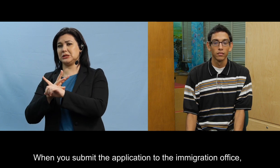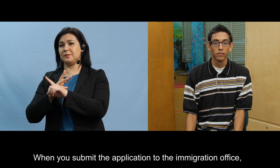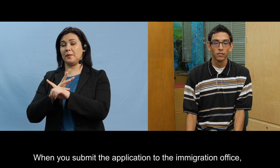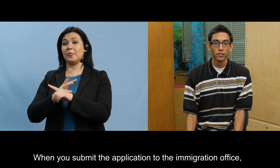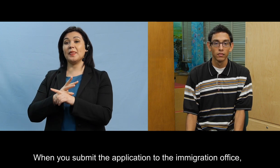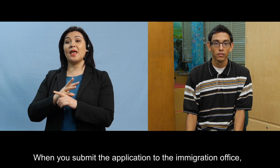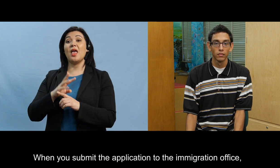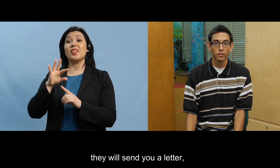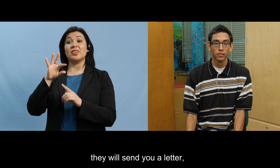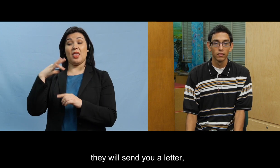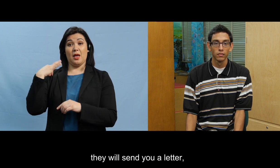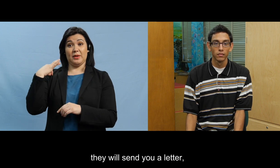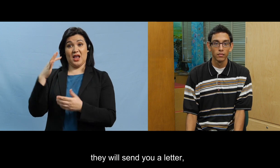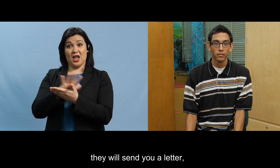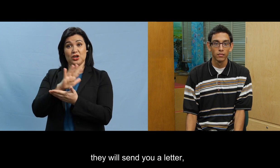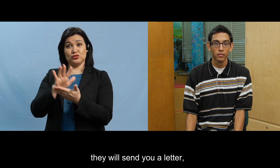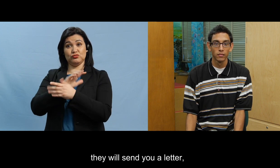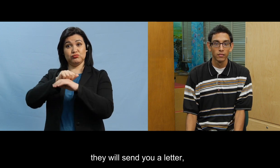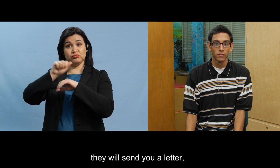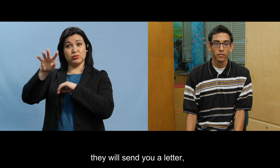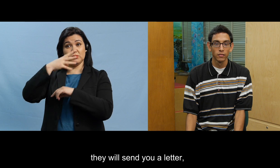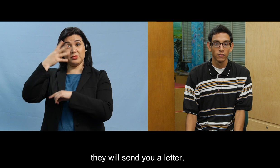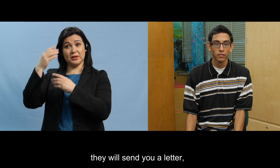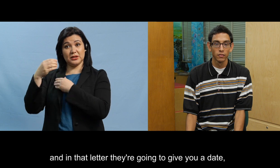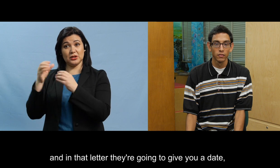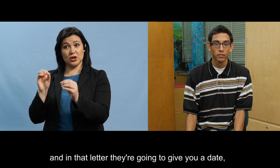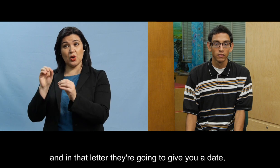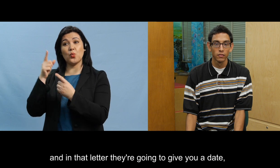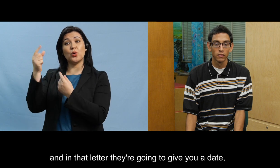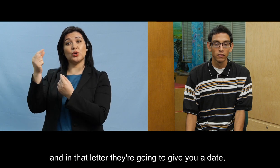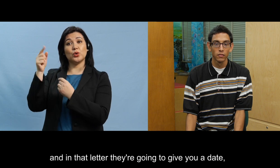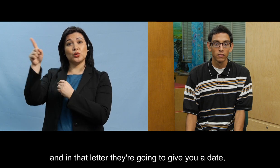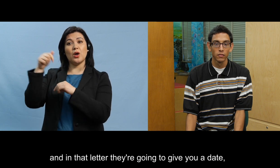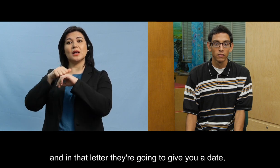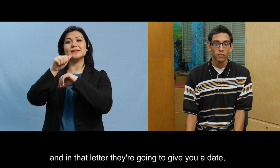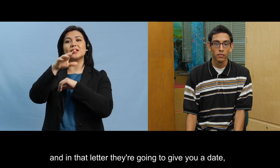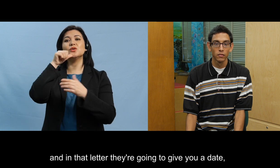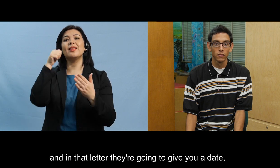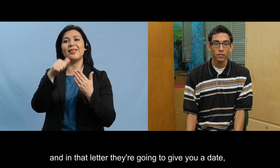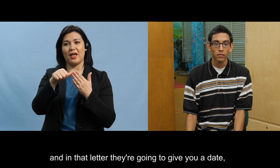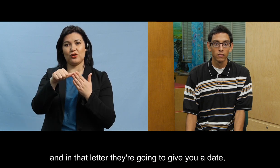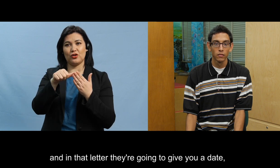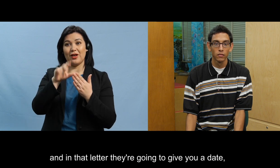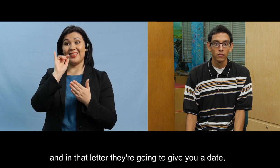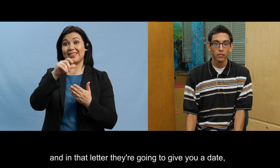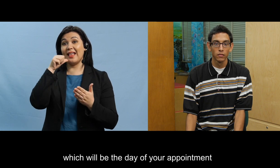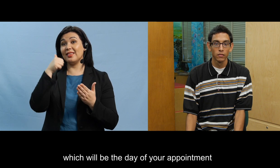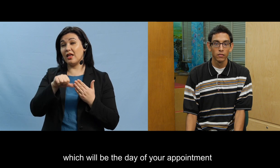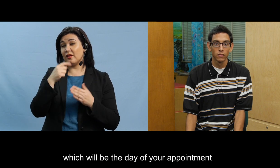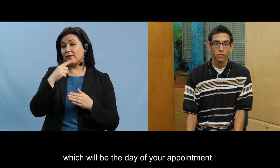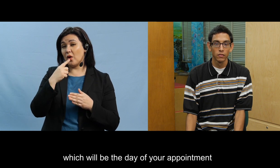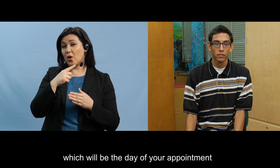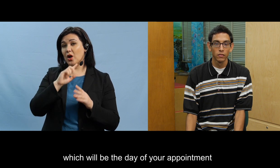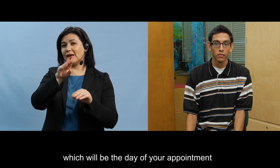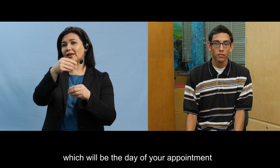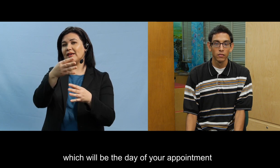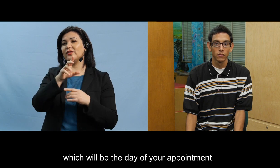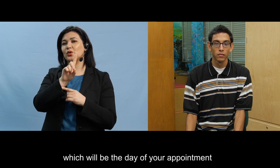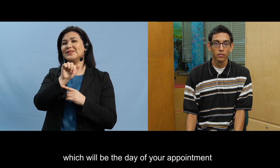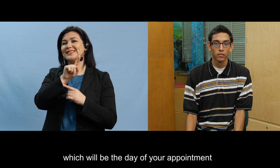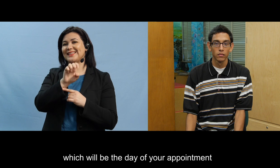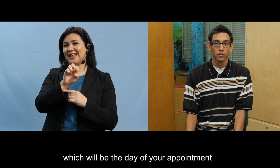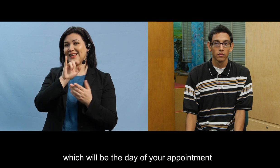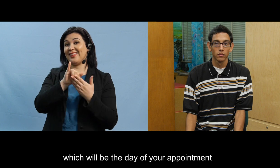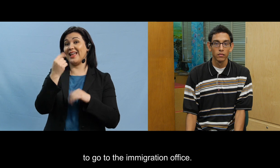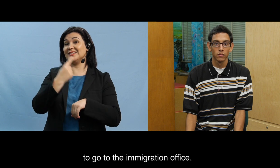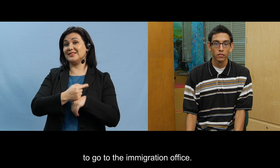oficina de migración ellos te van a mandar una carta y en esta carta te van a dar una fecha que va a ser el día de la cita que